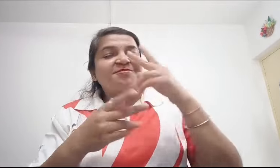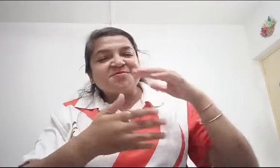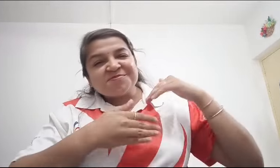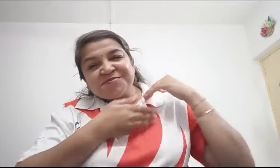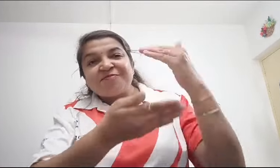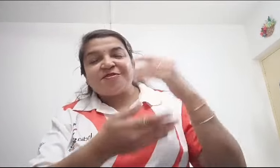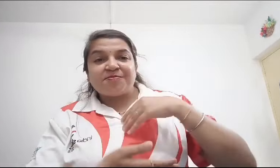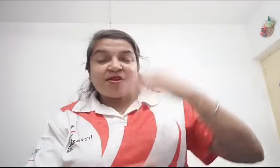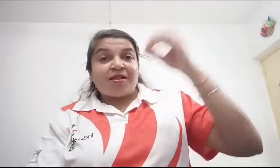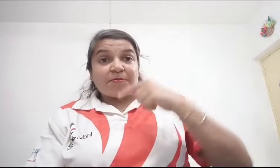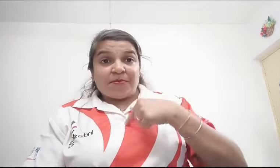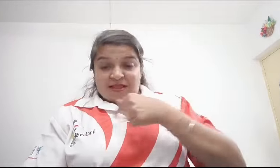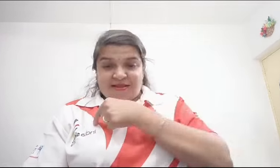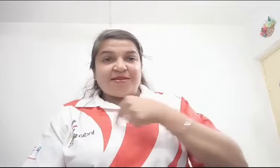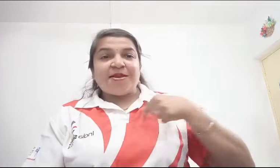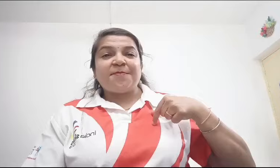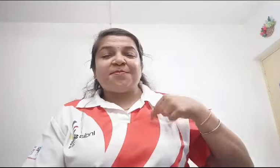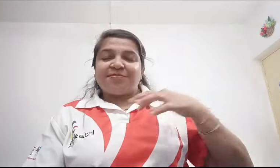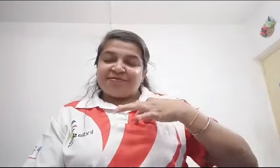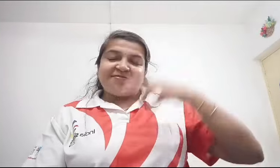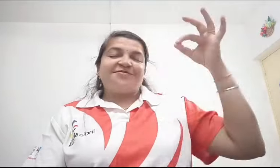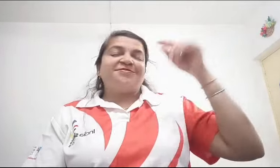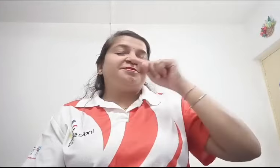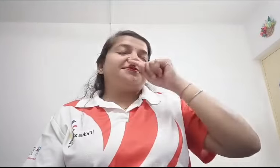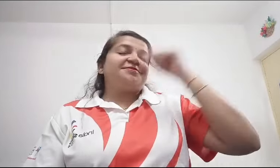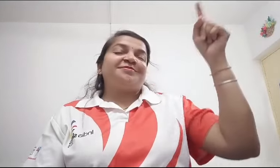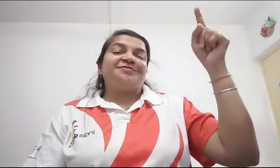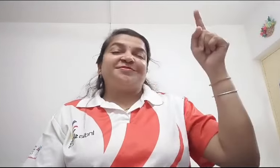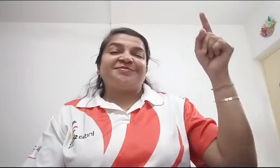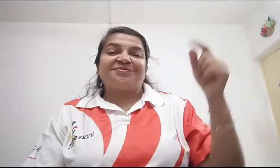मैंने इसकी मेरे फैमिली के लिए और मेरे लिए बहुत